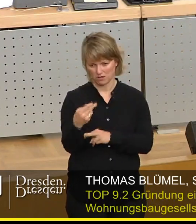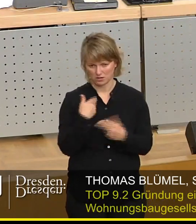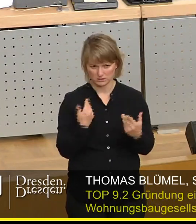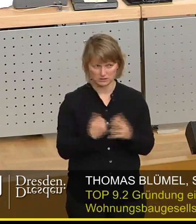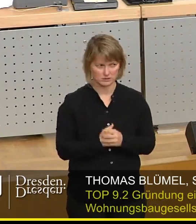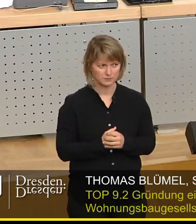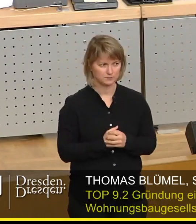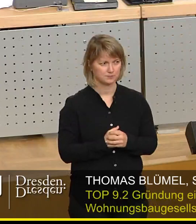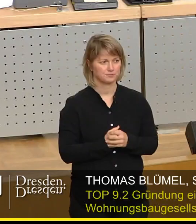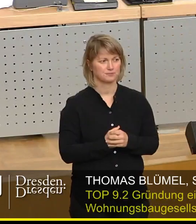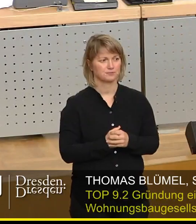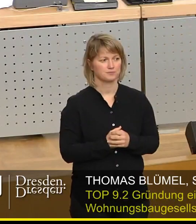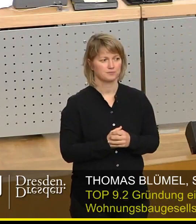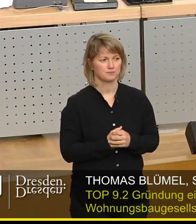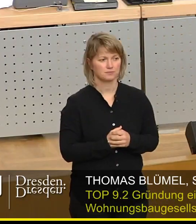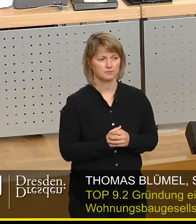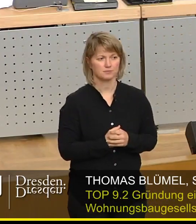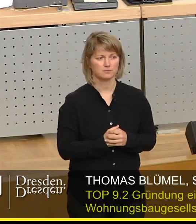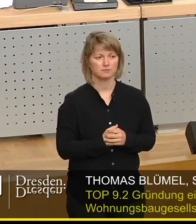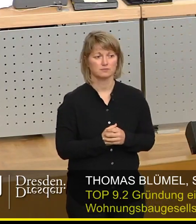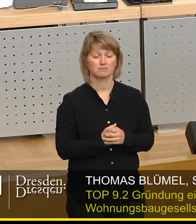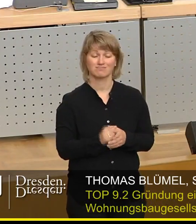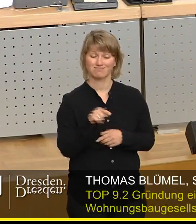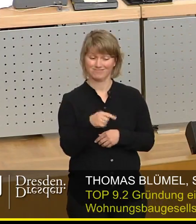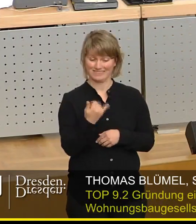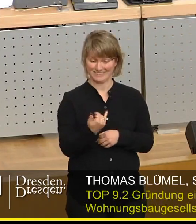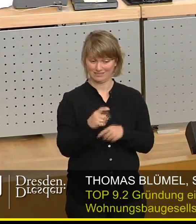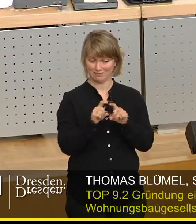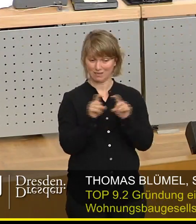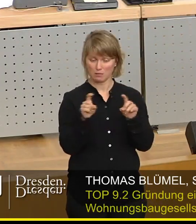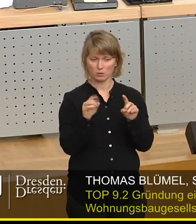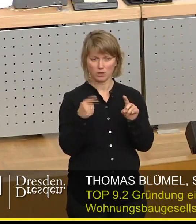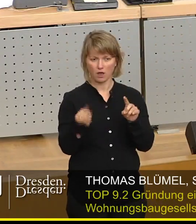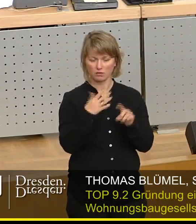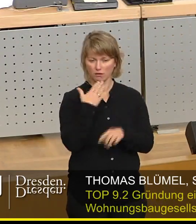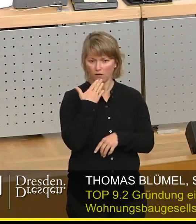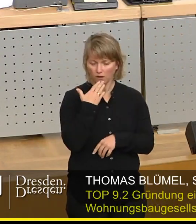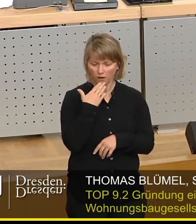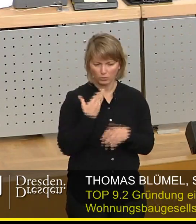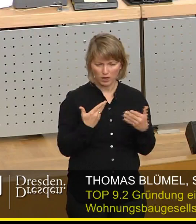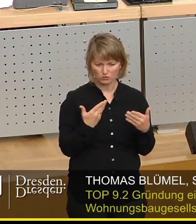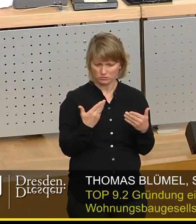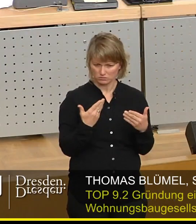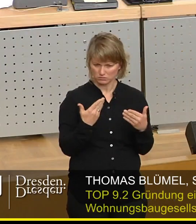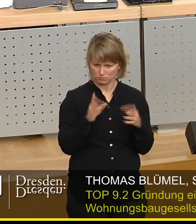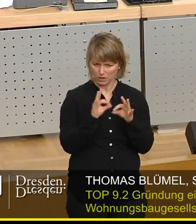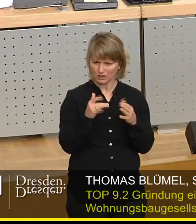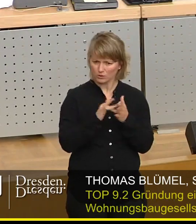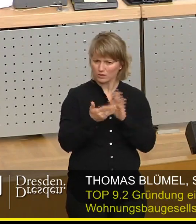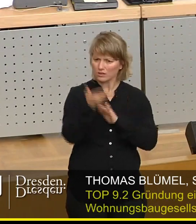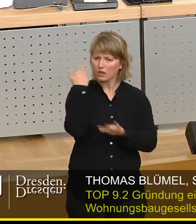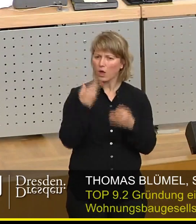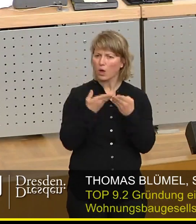Stadtrat. Das sozusagen jetzt zu thematisieren, als sei das überraschend, ist völlig neben der Sache, weil wir es